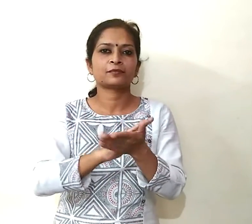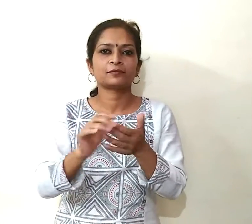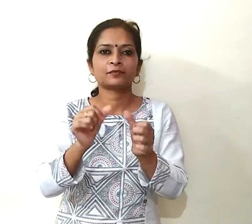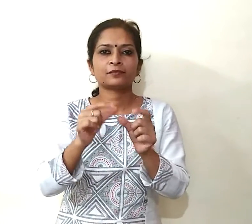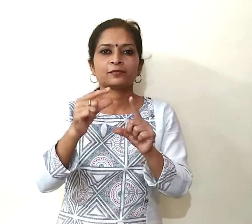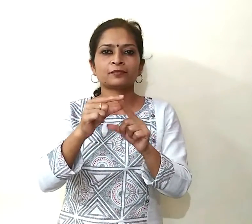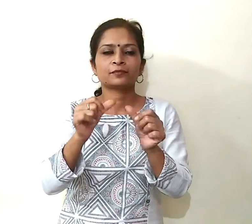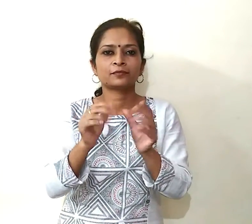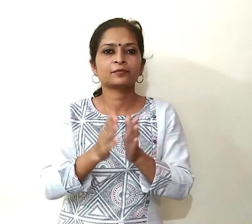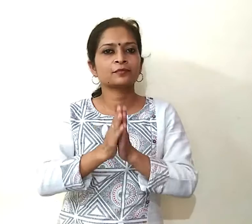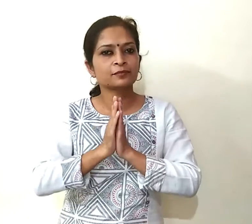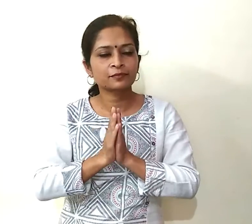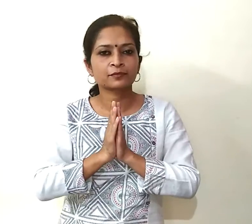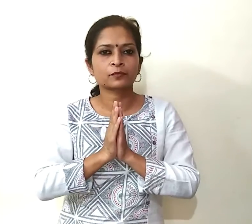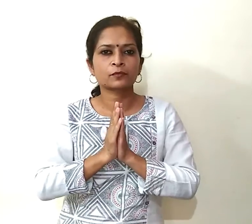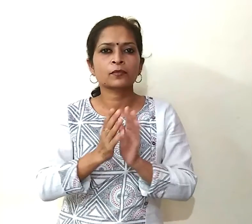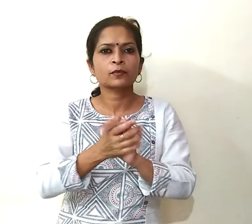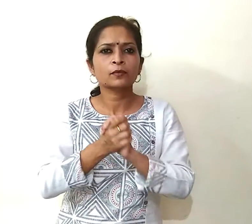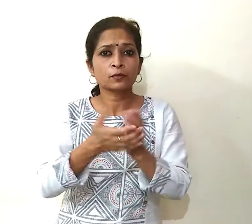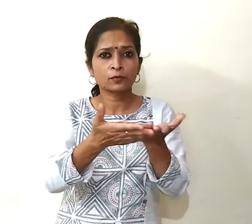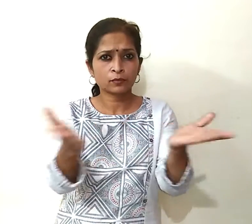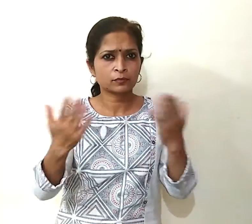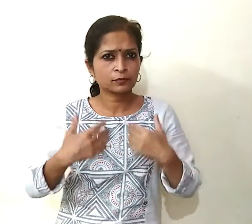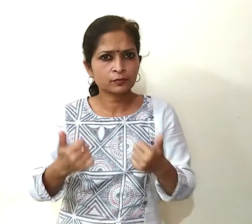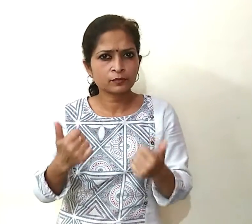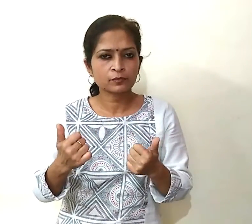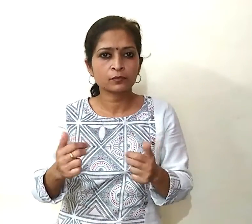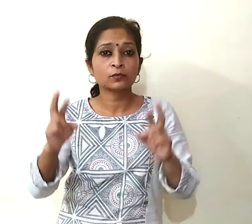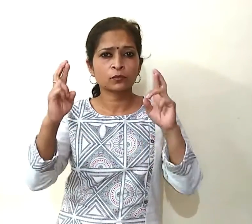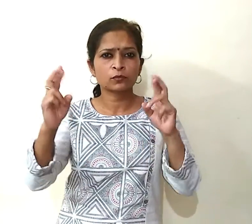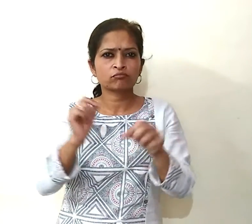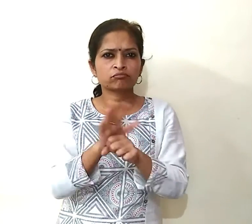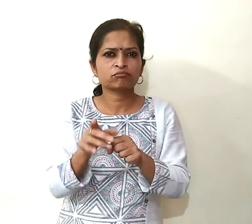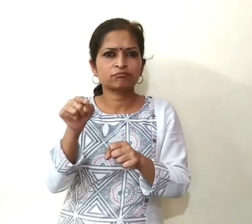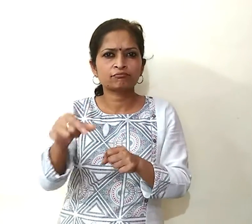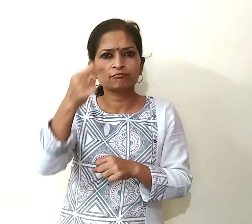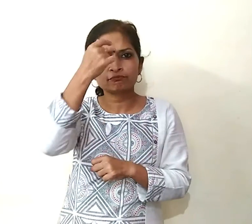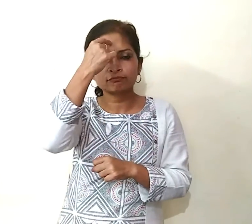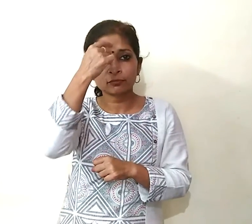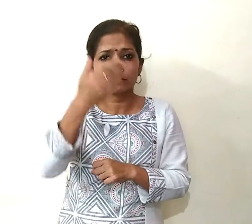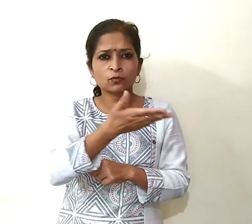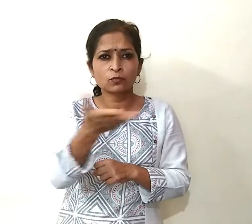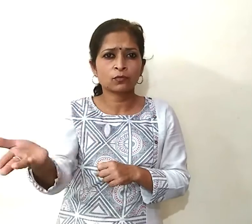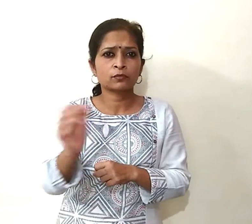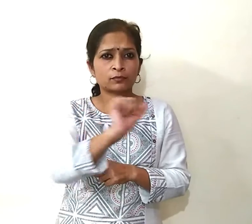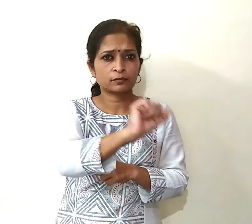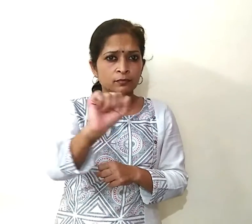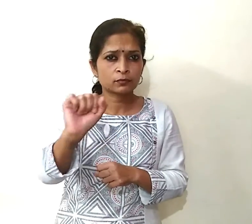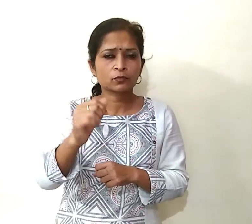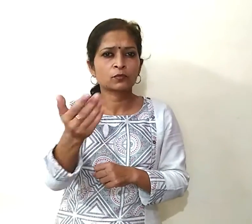दोस्तों कैसे हैं आप सब उम्मीद करती हूँ कि आज की इस परस्थिती में अब अपने और सभी के स्वास्त का